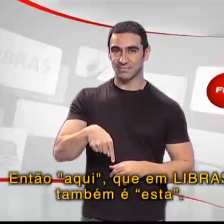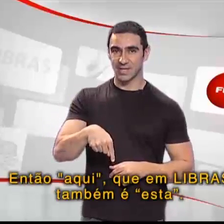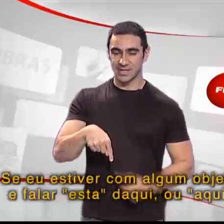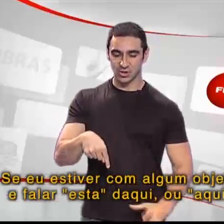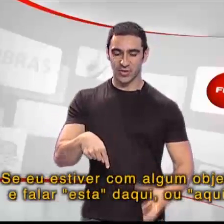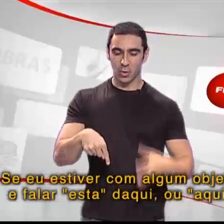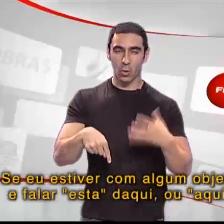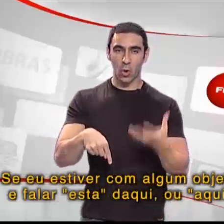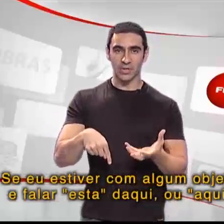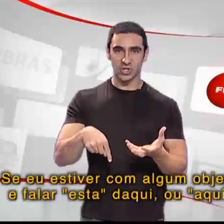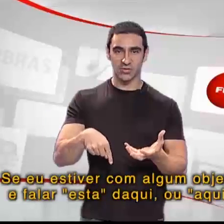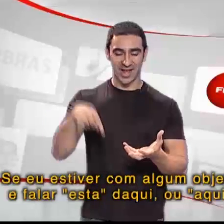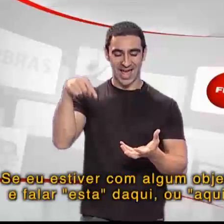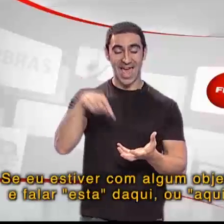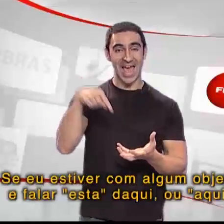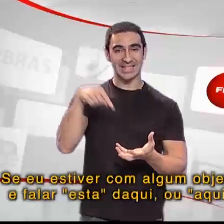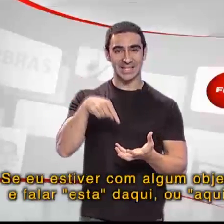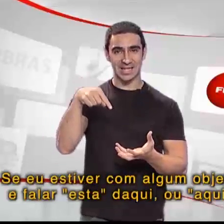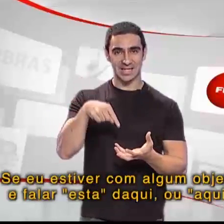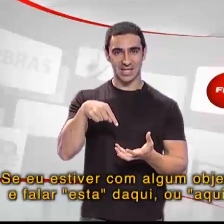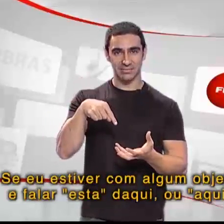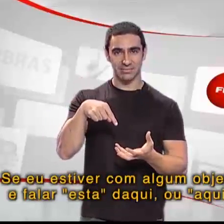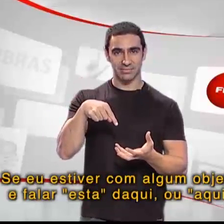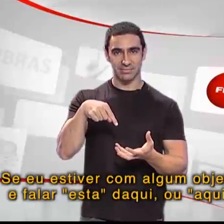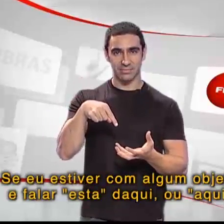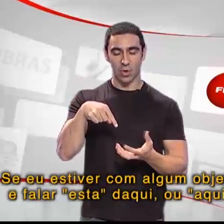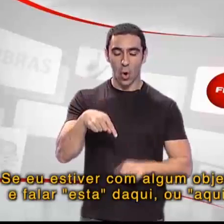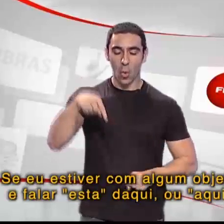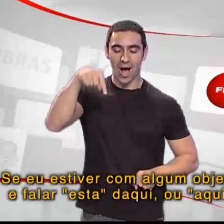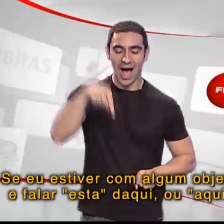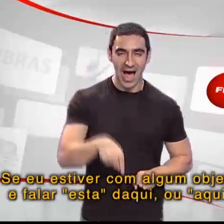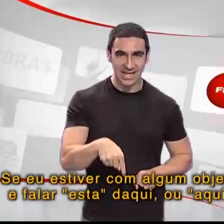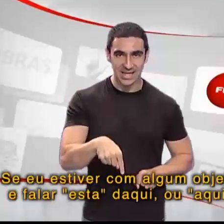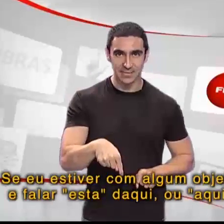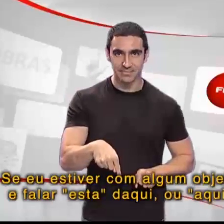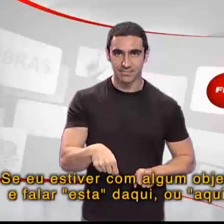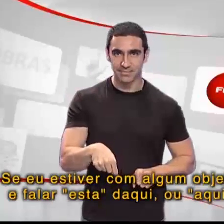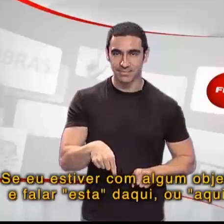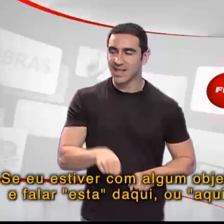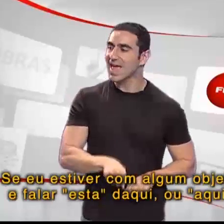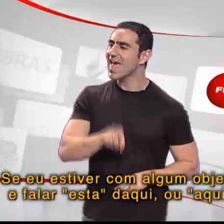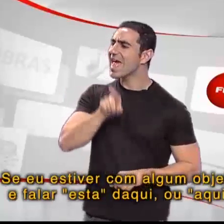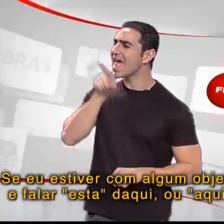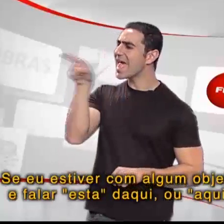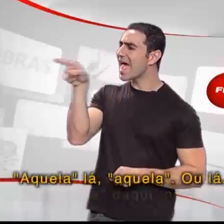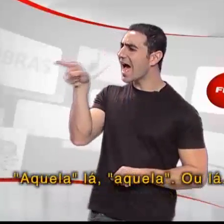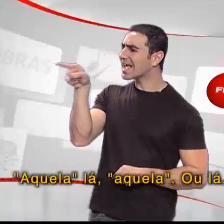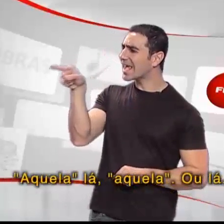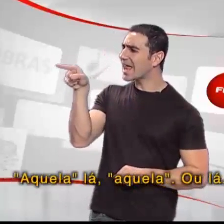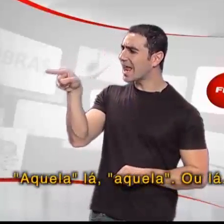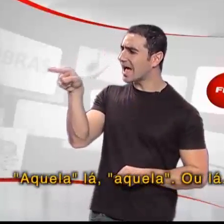Se eu tiver com algum objeto, falar esta daqui ou aqui. Aquela lá,